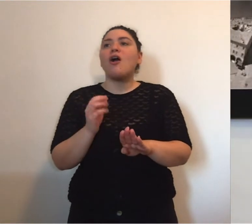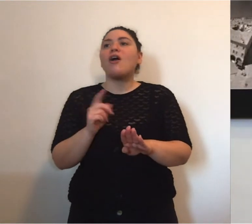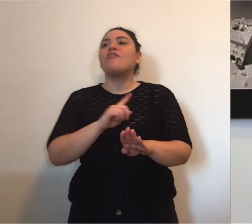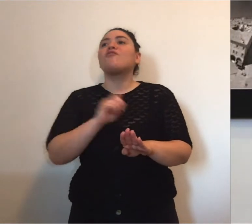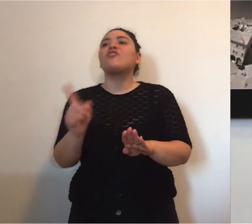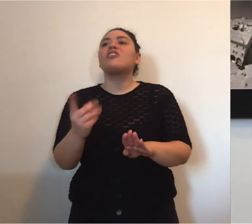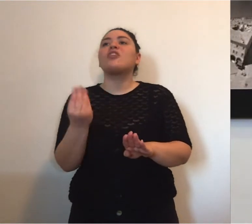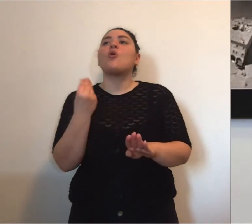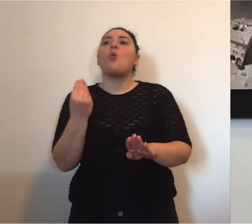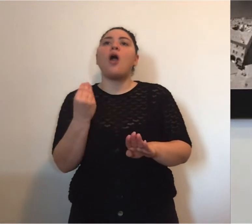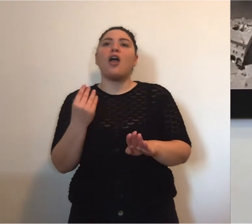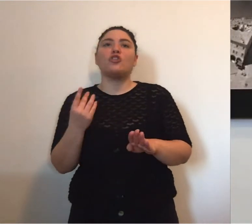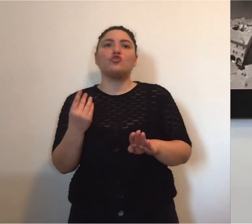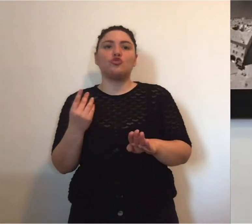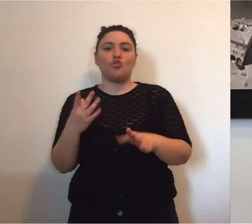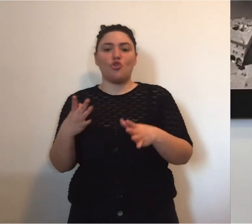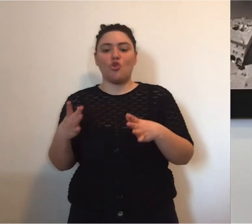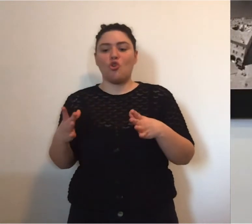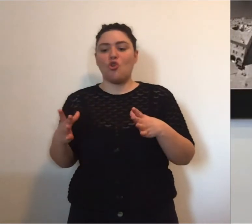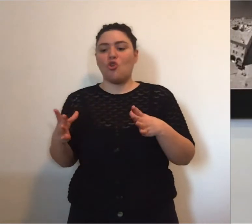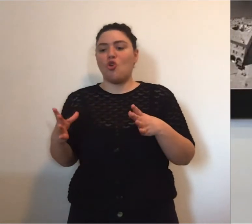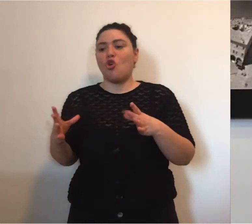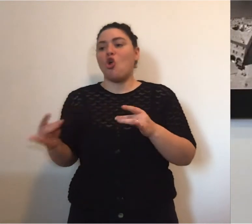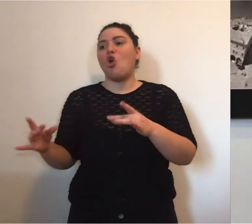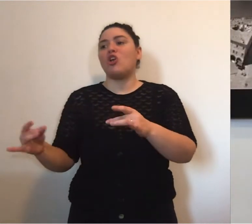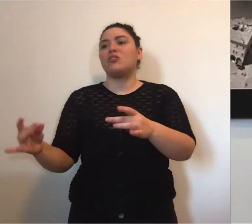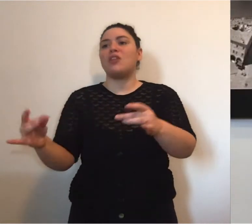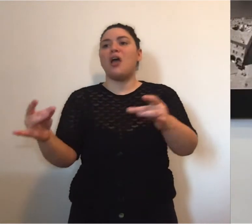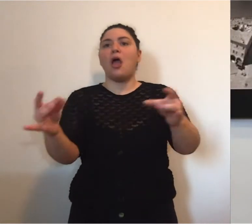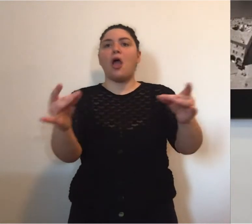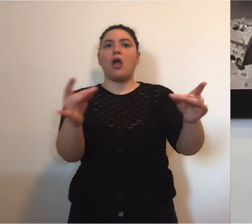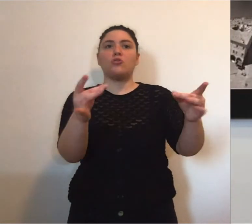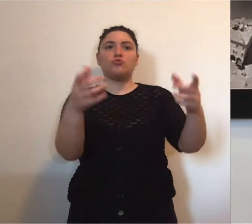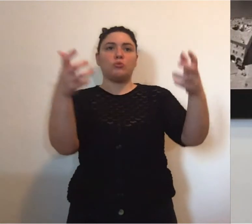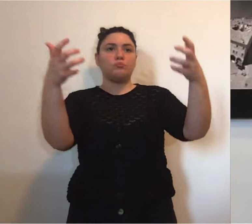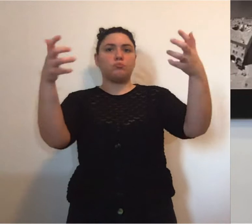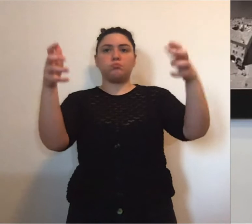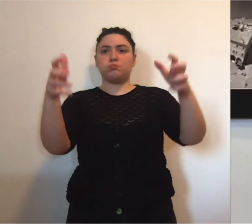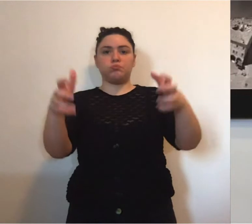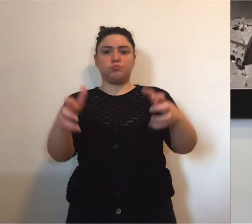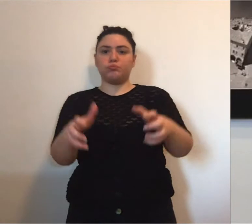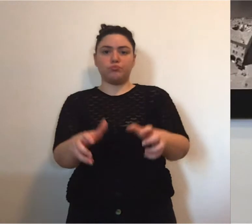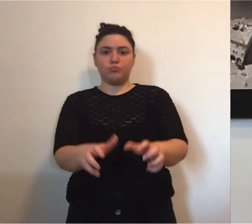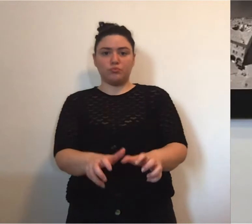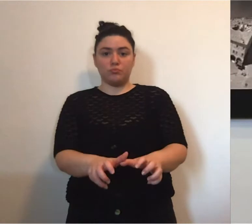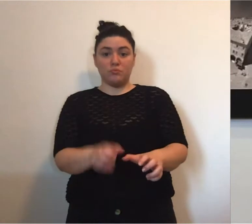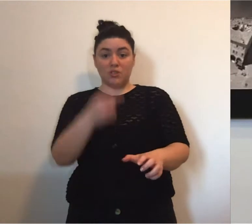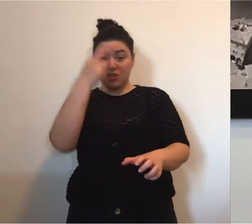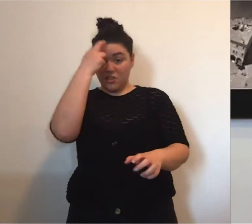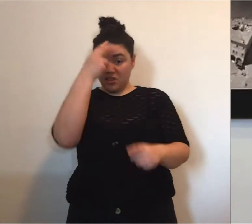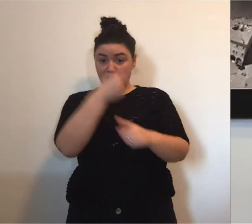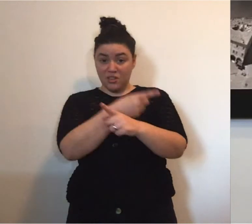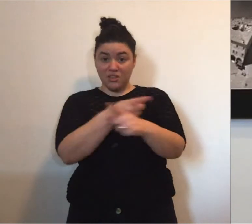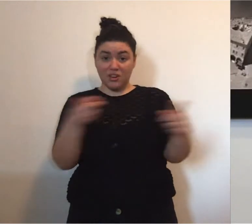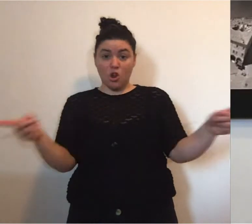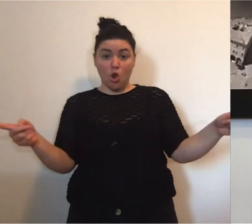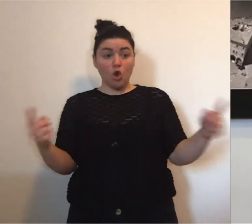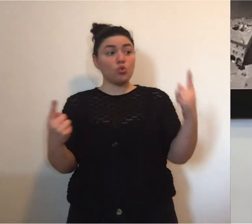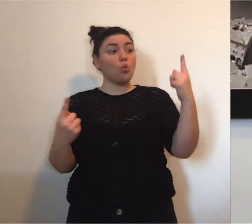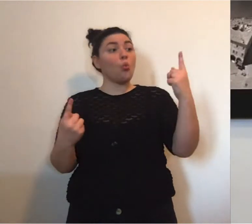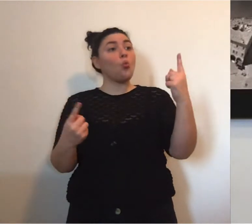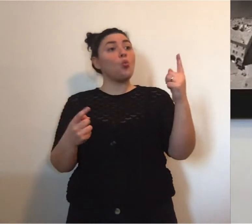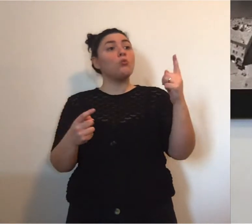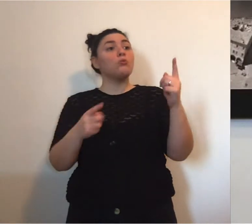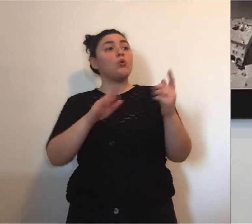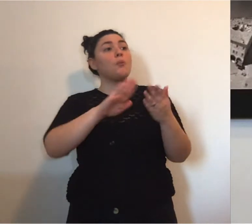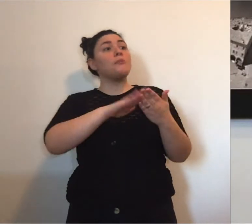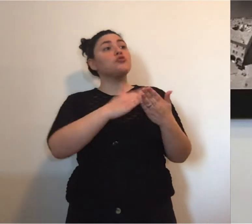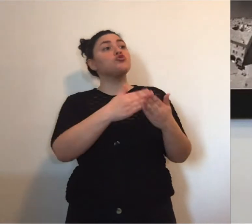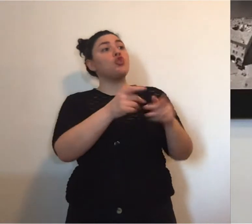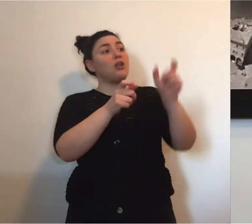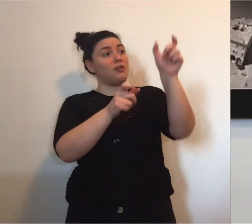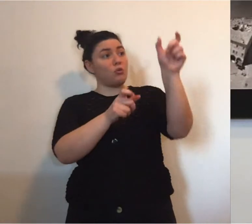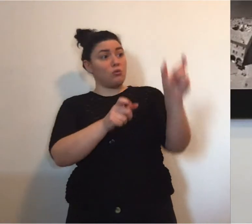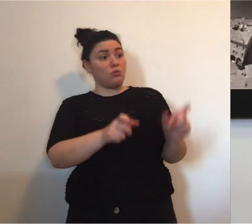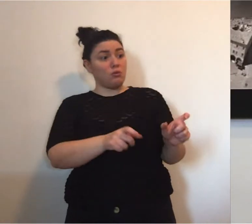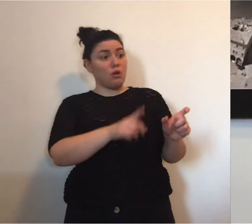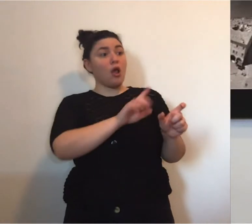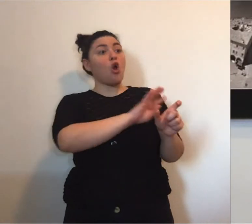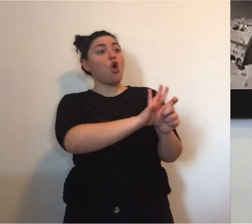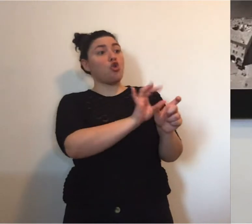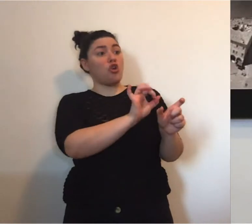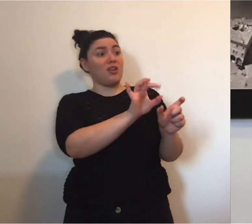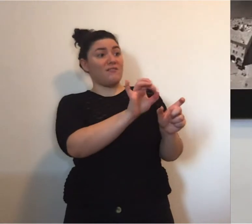è finita e fino a che non abbiamo o riportuarsi dei contagi. Ricordatevi che una persona positiva può